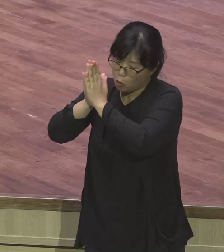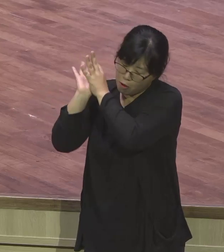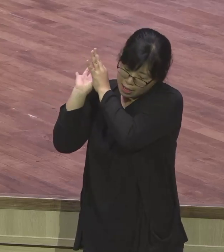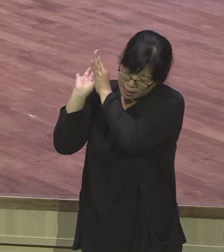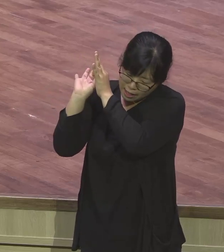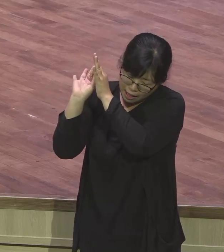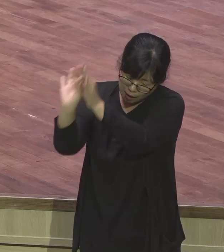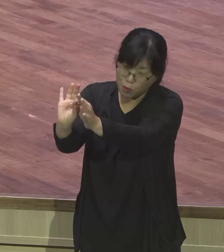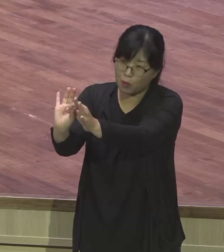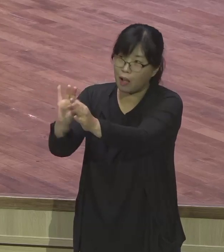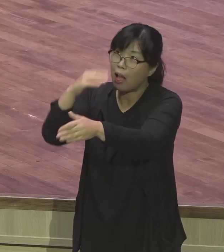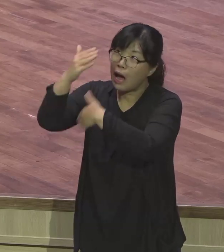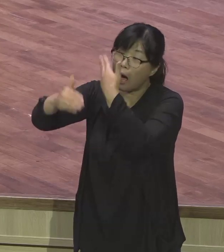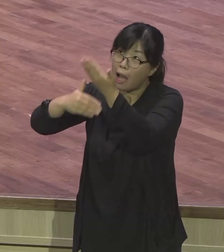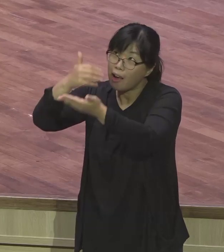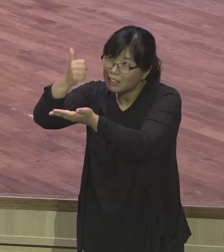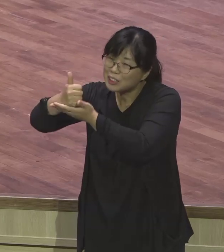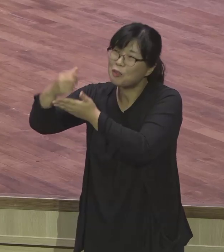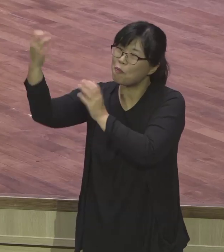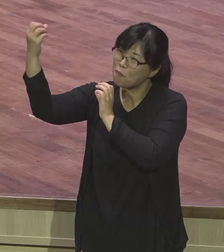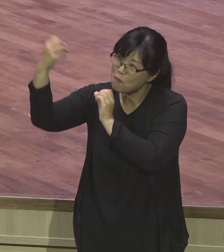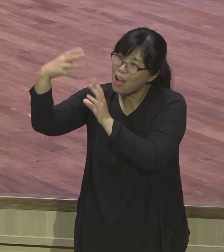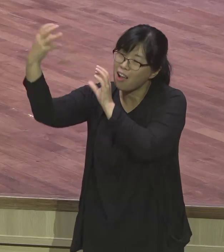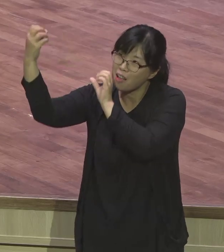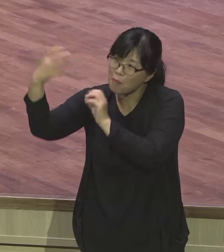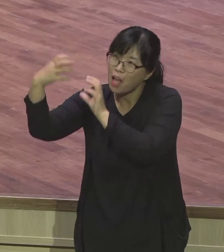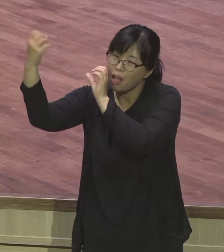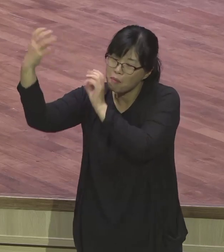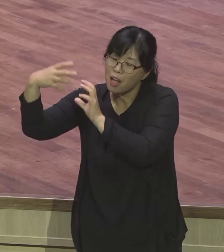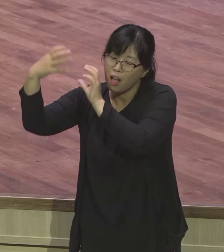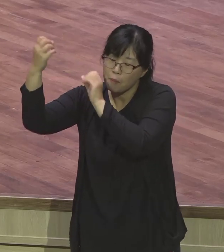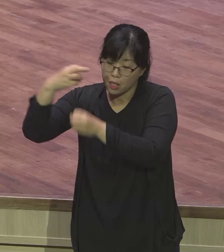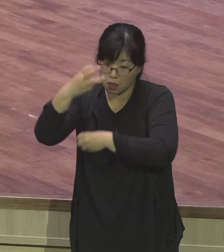얘기예요. 하나님과 함께하는 삶이 은약의 여정이에요.